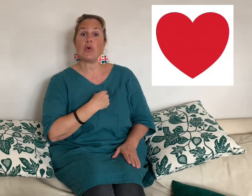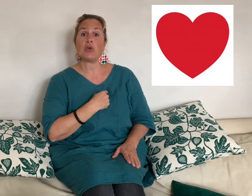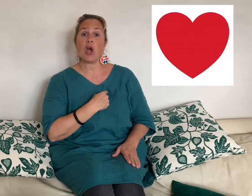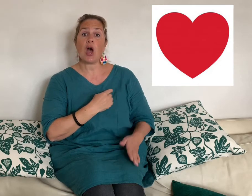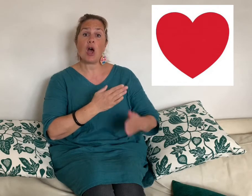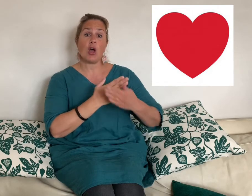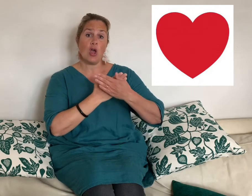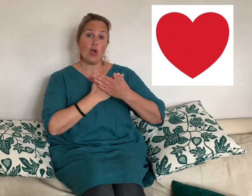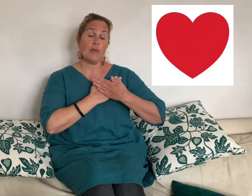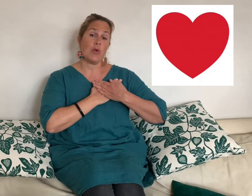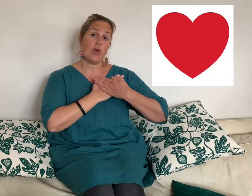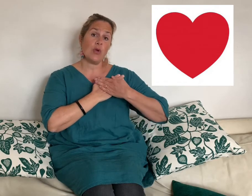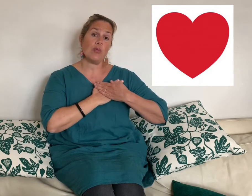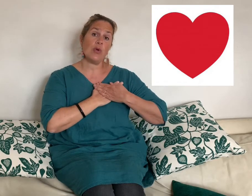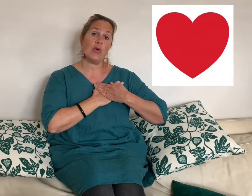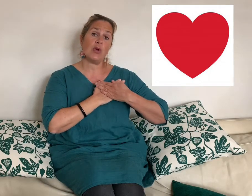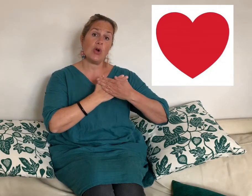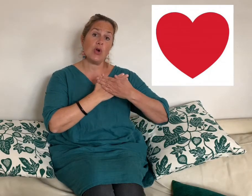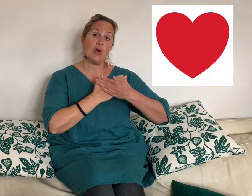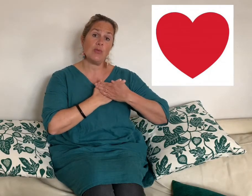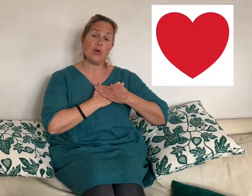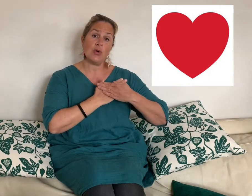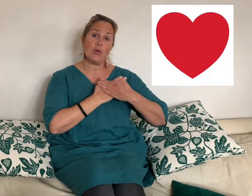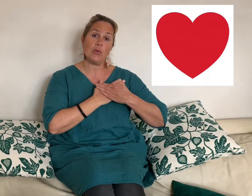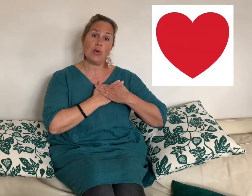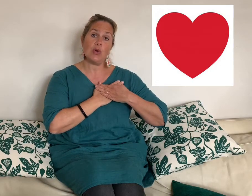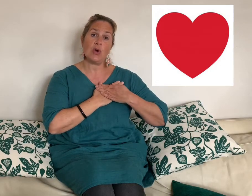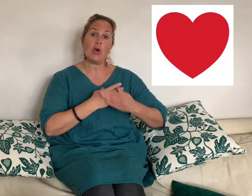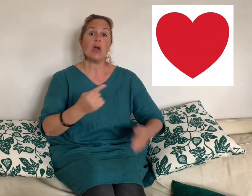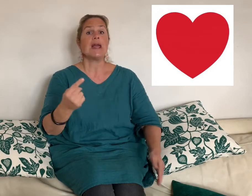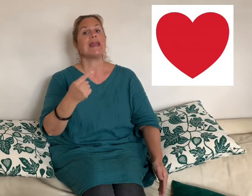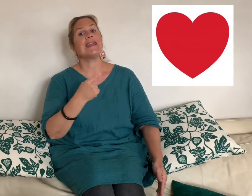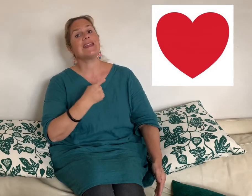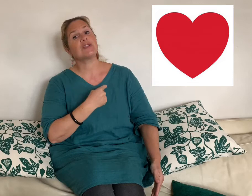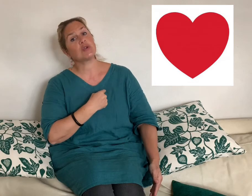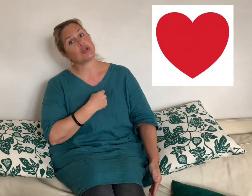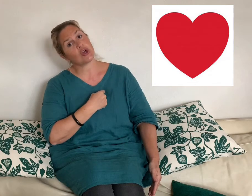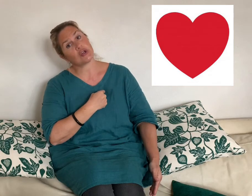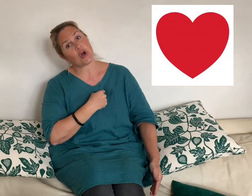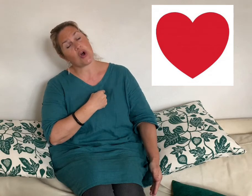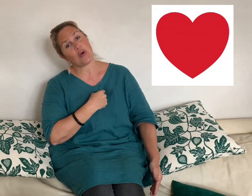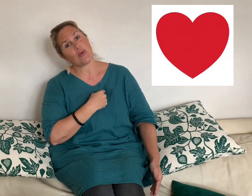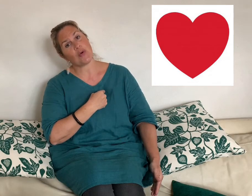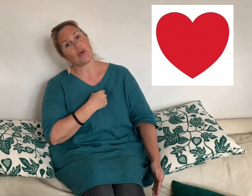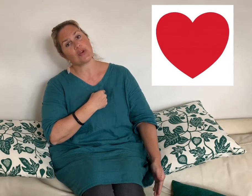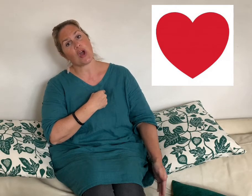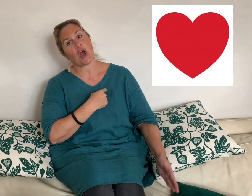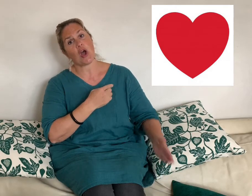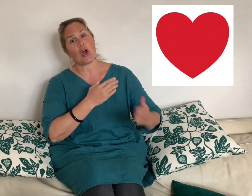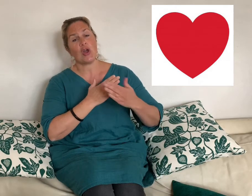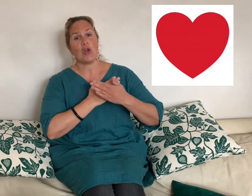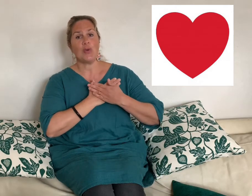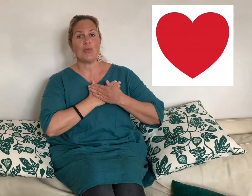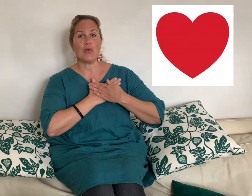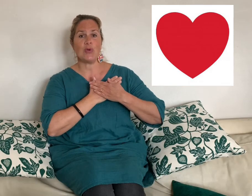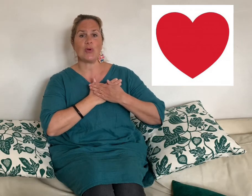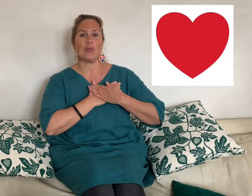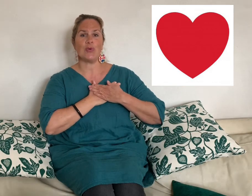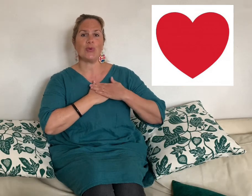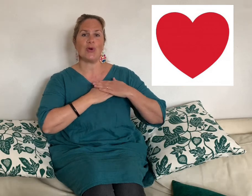cœur Murmure, murmure Et ce chant dans mon cœur Murmure